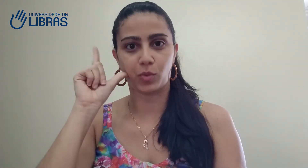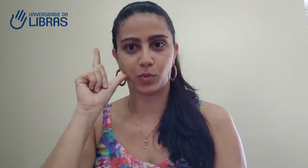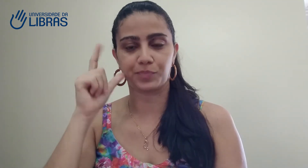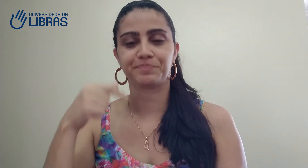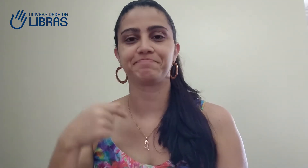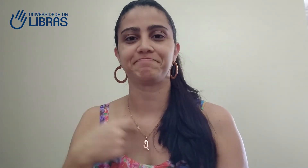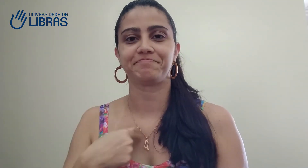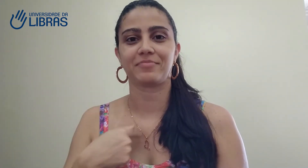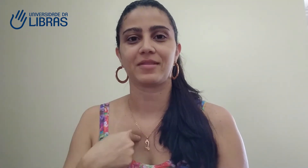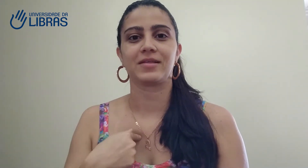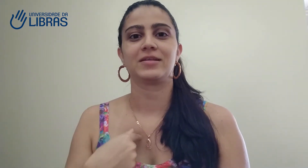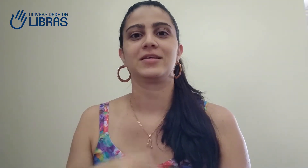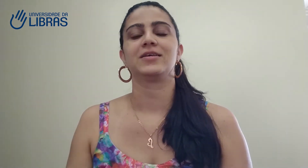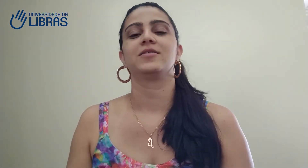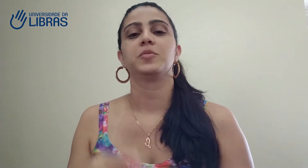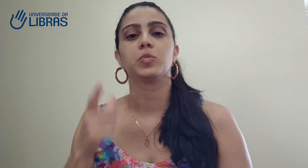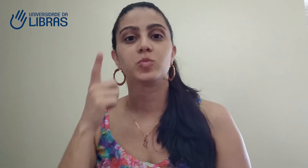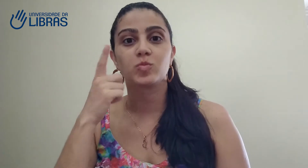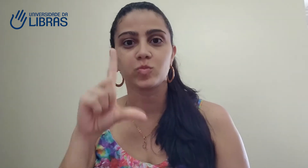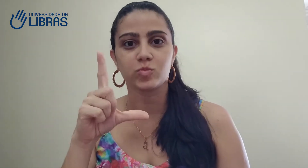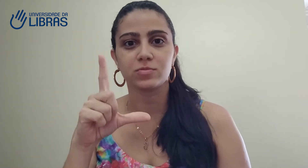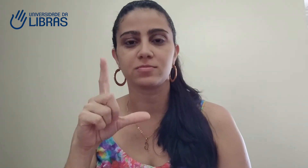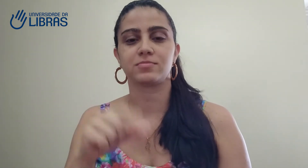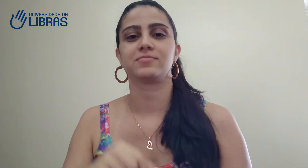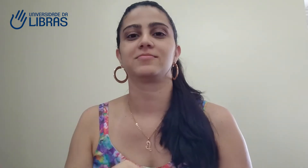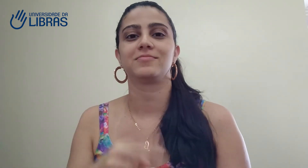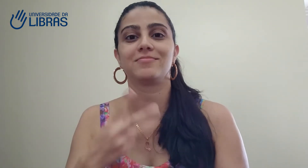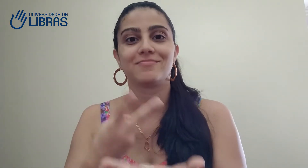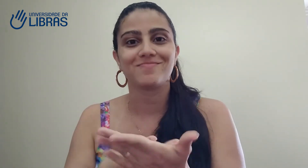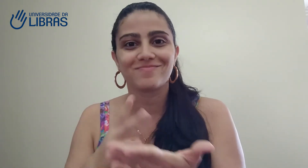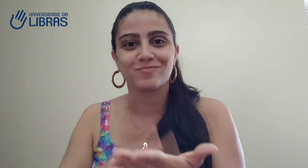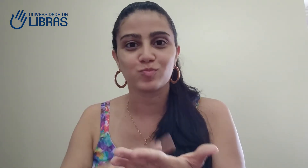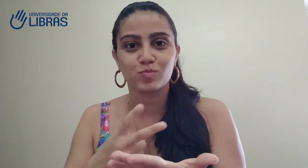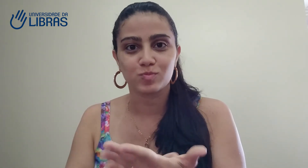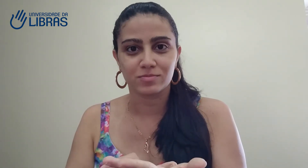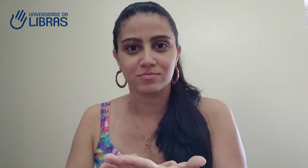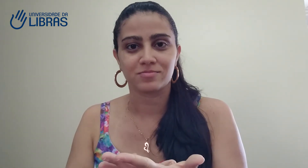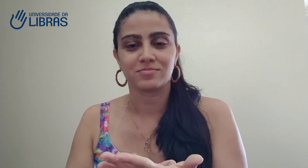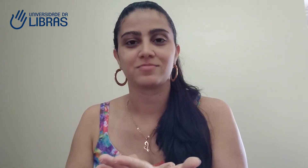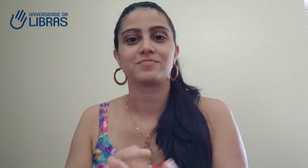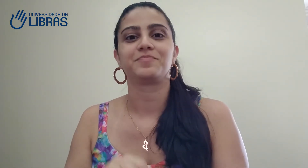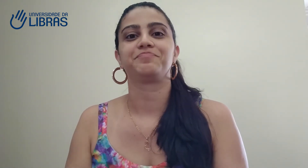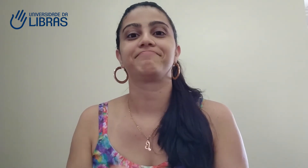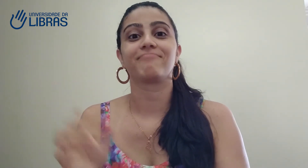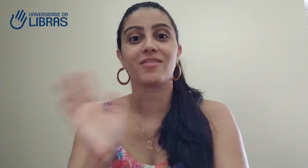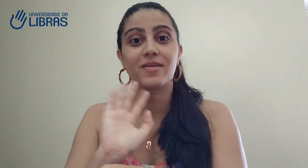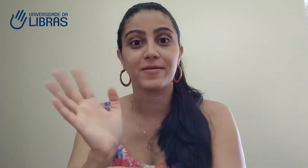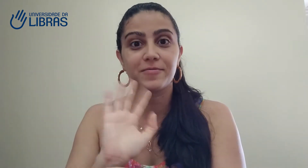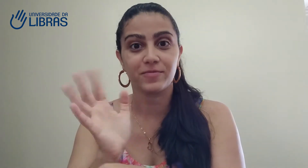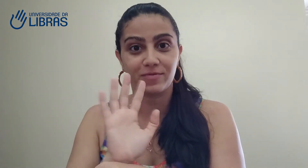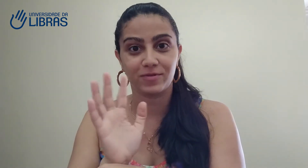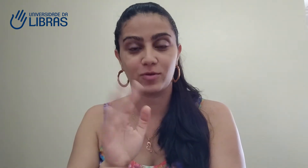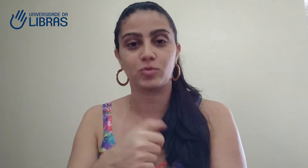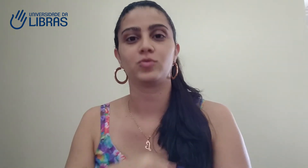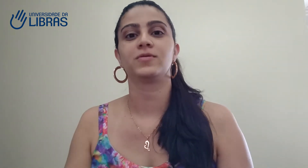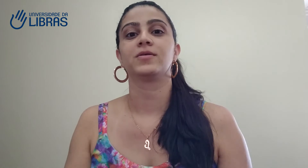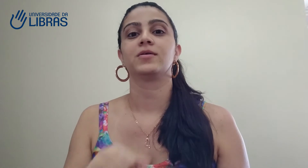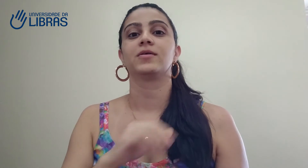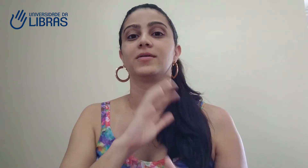muito aliviada, porque ontem eu consegui fazer algo que eu queria muito, que é traduzir vídeos